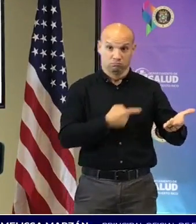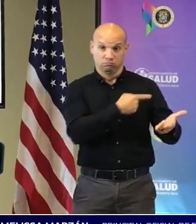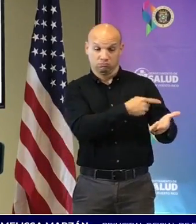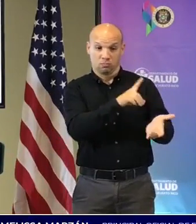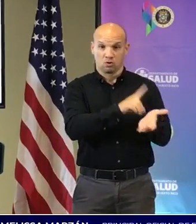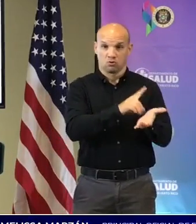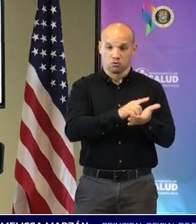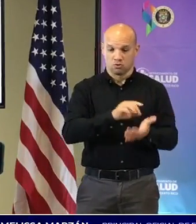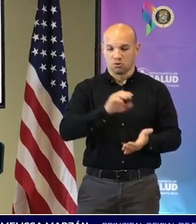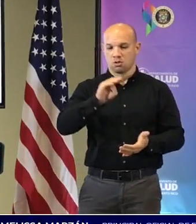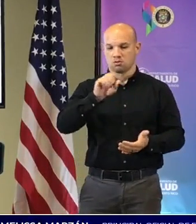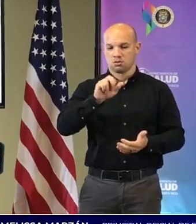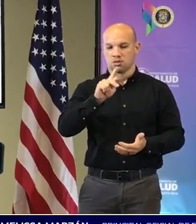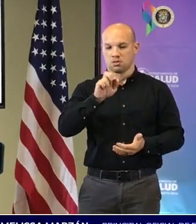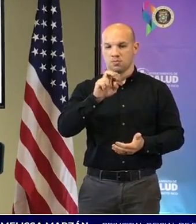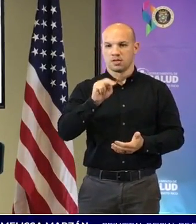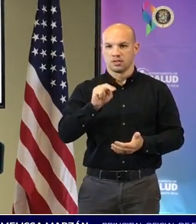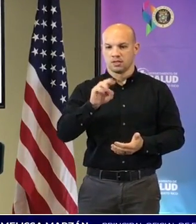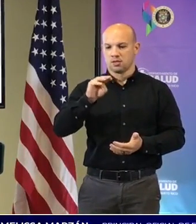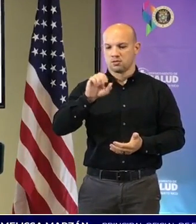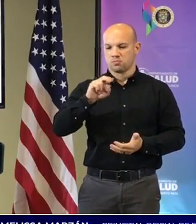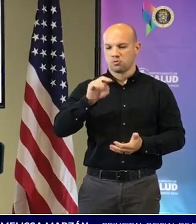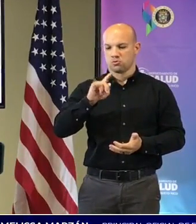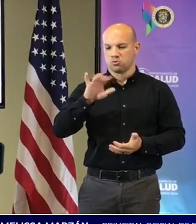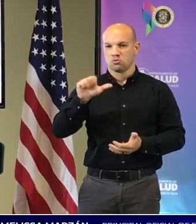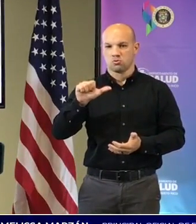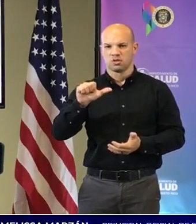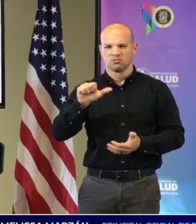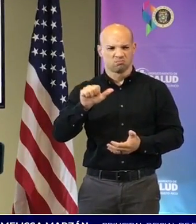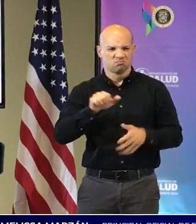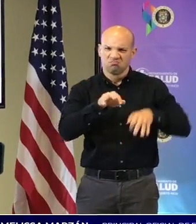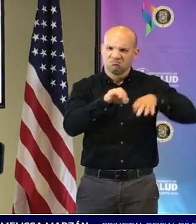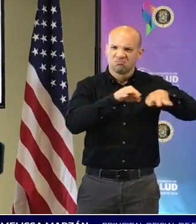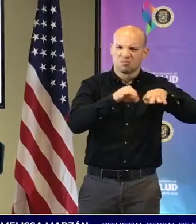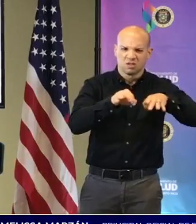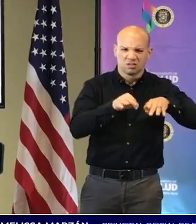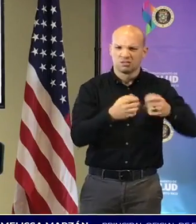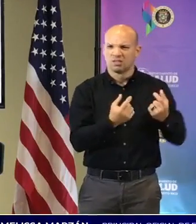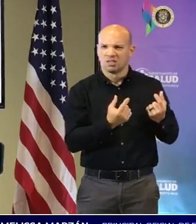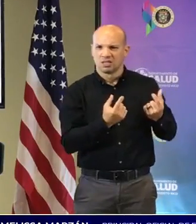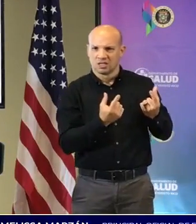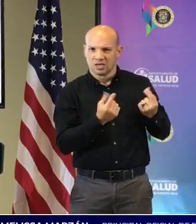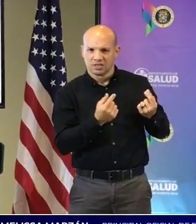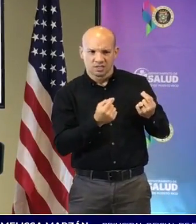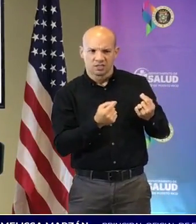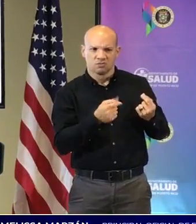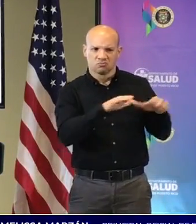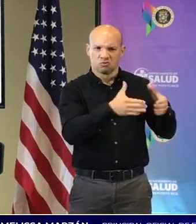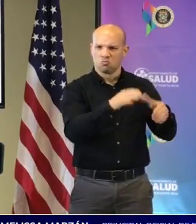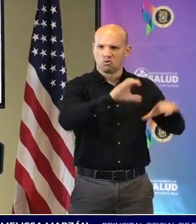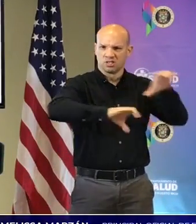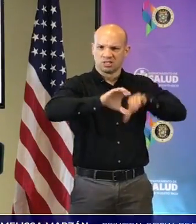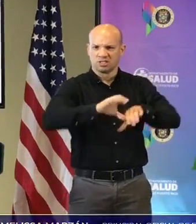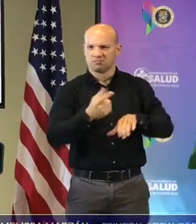doctor Martín Montoya para que nos hable un poco de los esfuerzos que también se están trabajando desde el Fideicomiso de Ciencias.